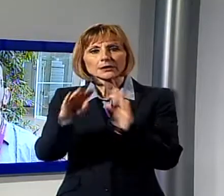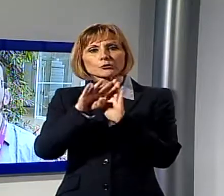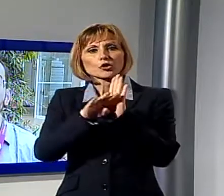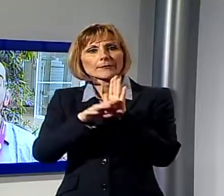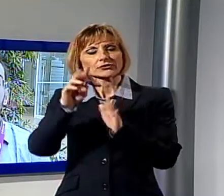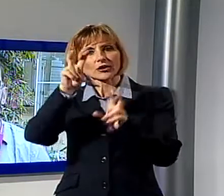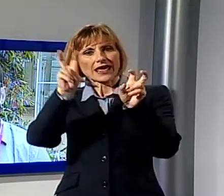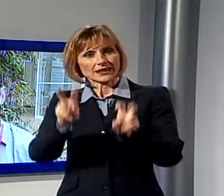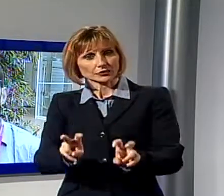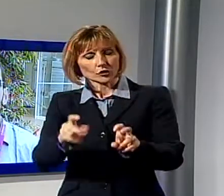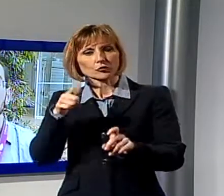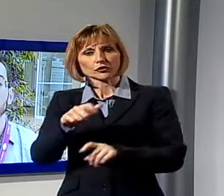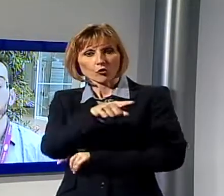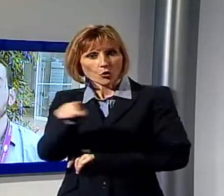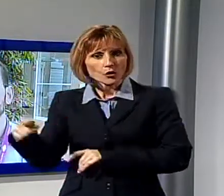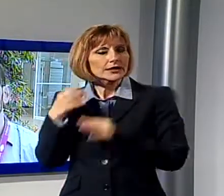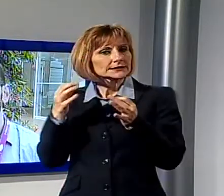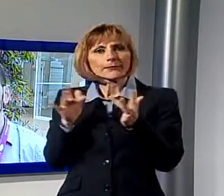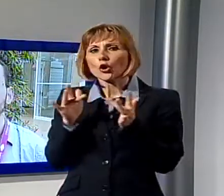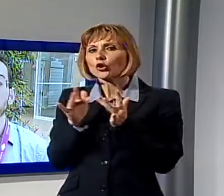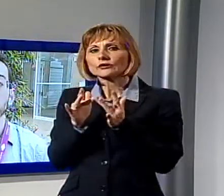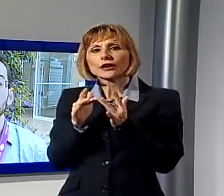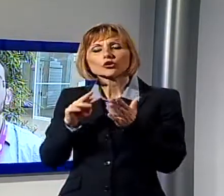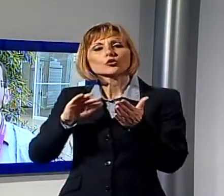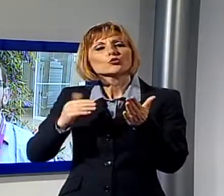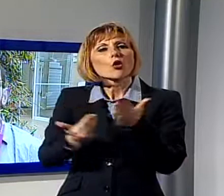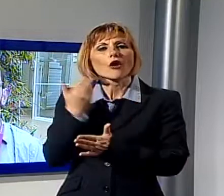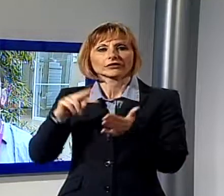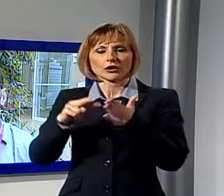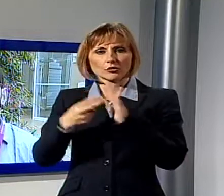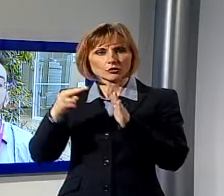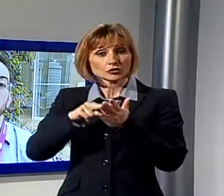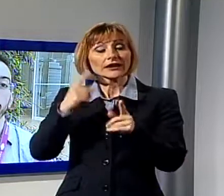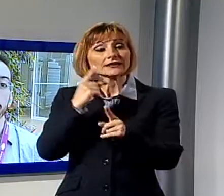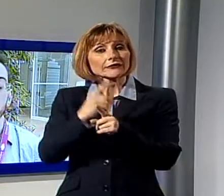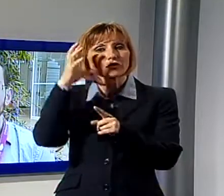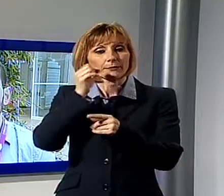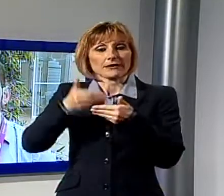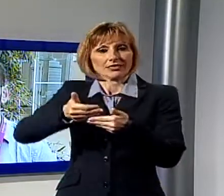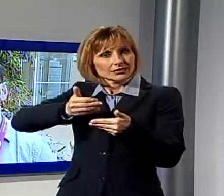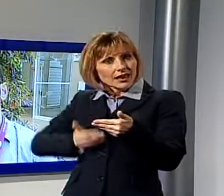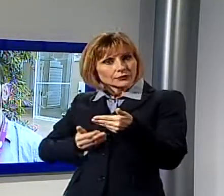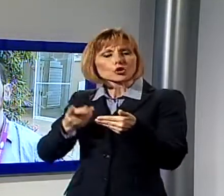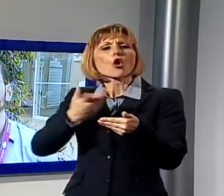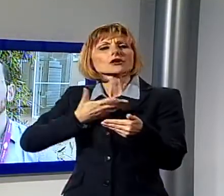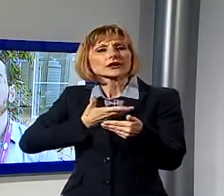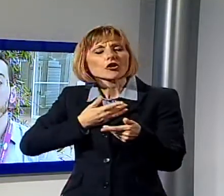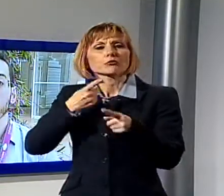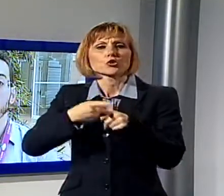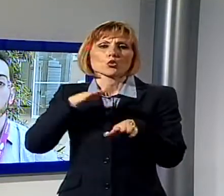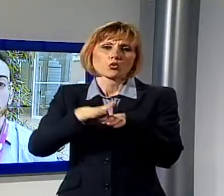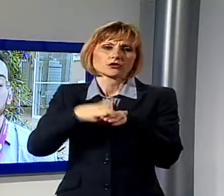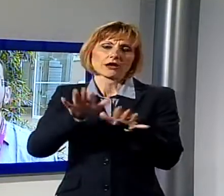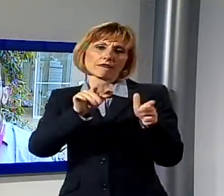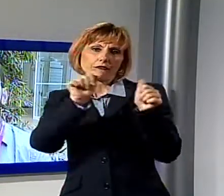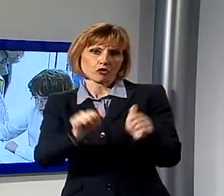contatto con le nuove tecnologie ed è bene che capiscano cosa c'è dietro e come utilizzare a proprio favore. Questo sia soprattutto nella fase